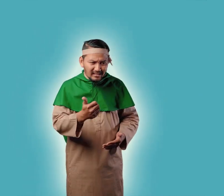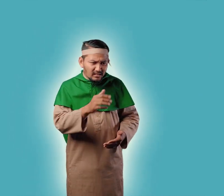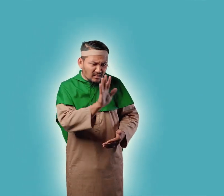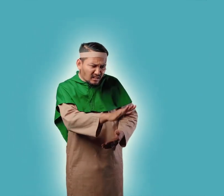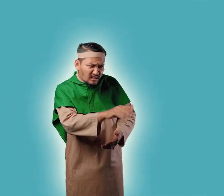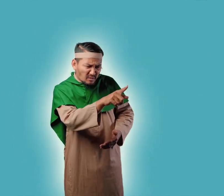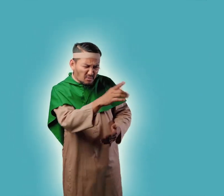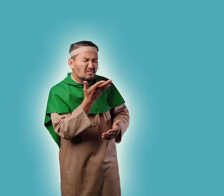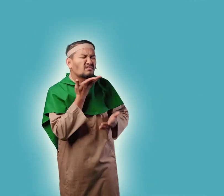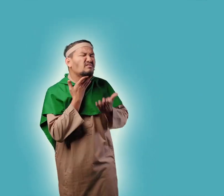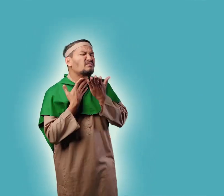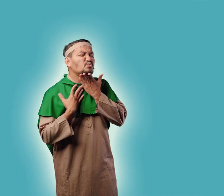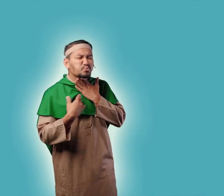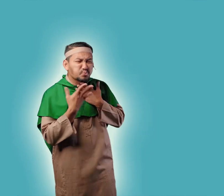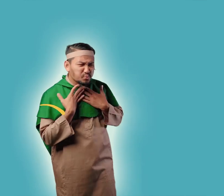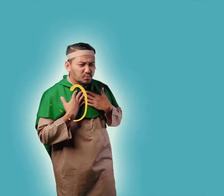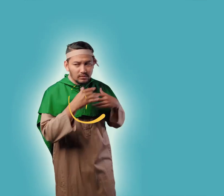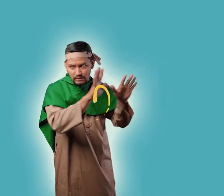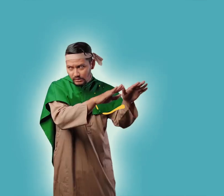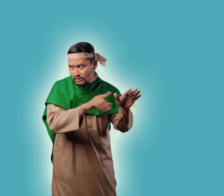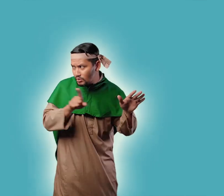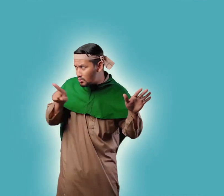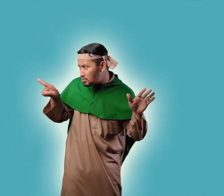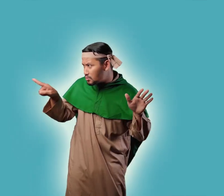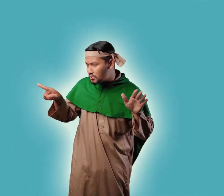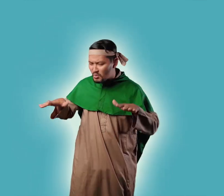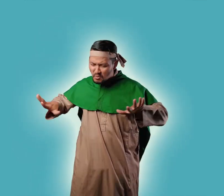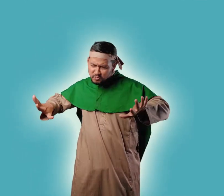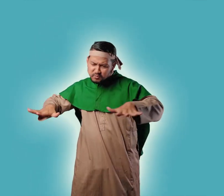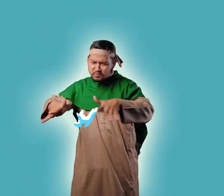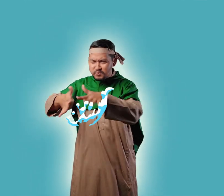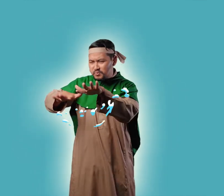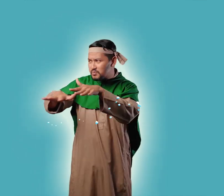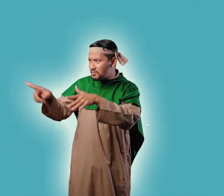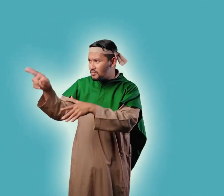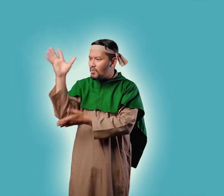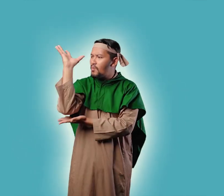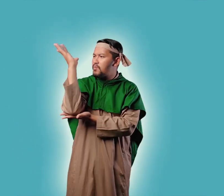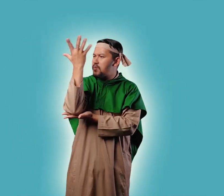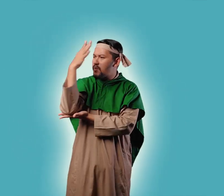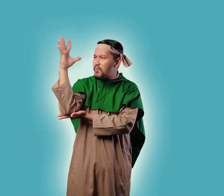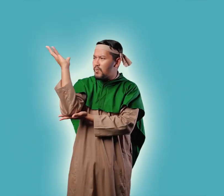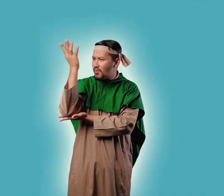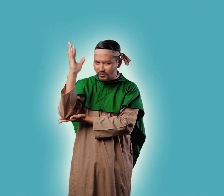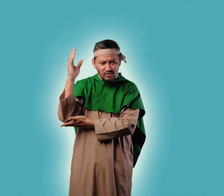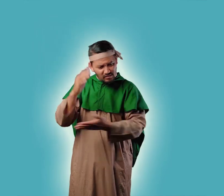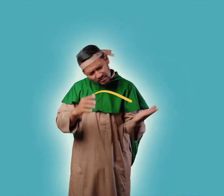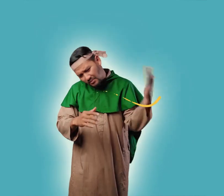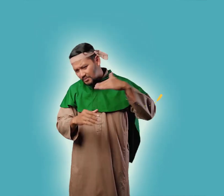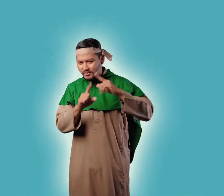Untuk menghilangkan dahaganya Lalu Jibril juga meminta Mariam Menggoyangkan pohon